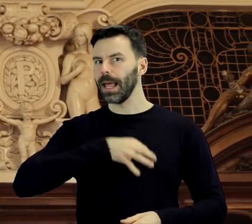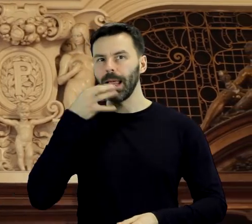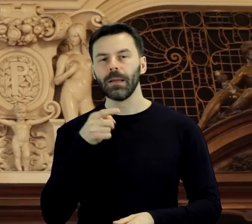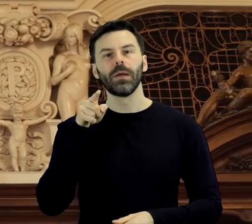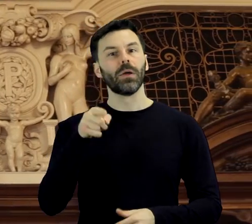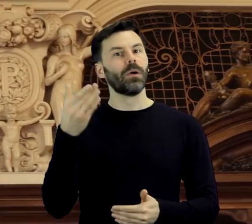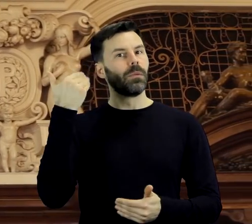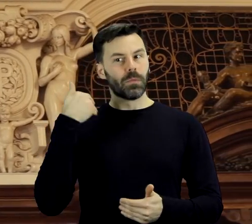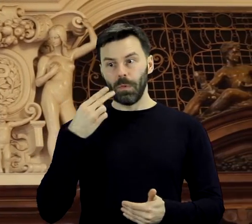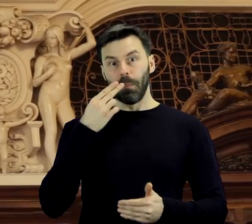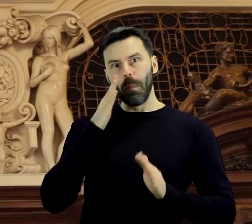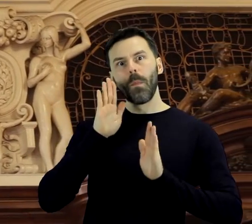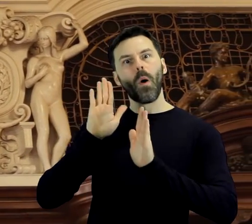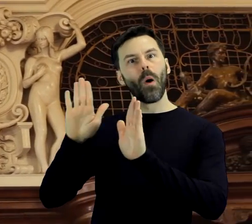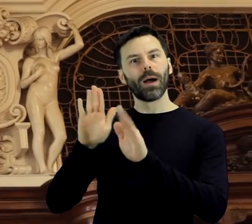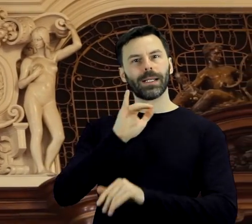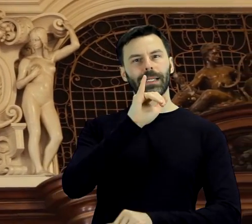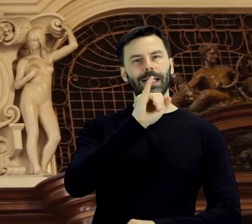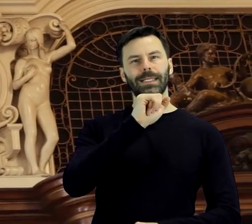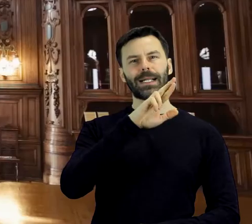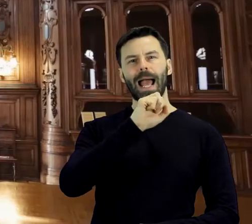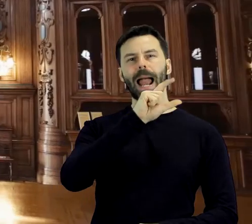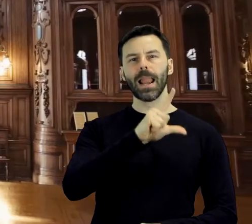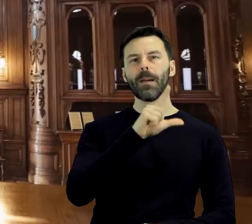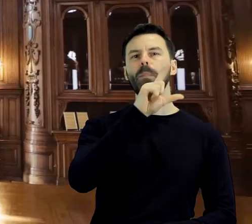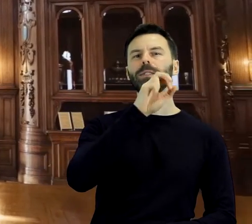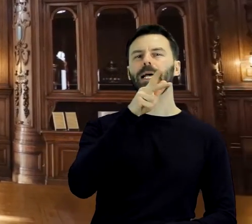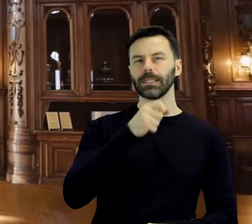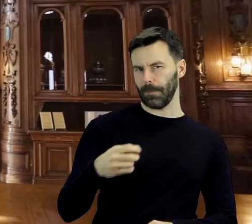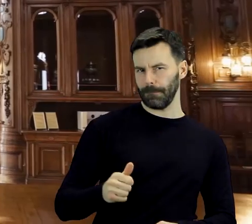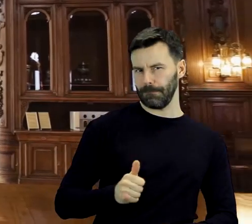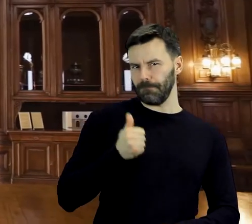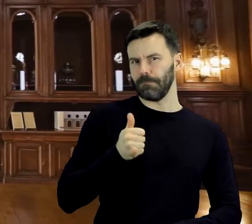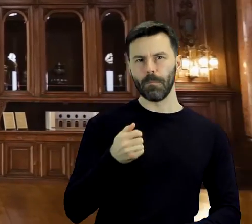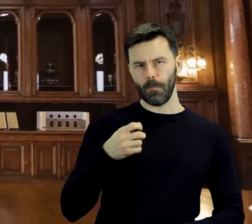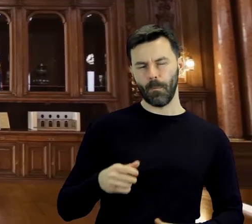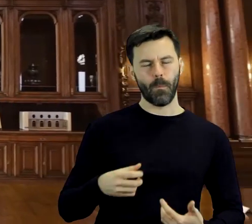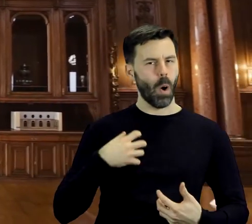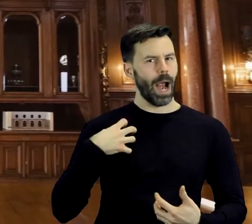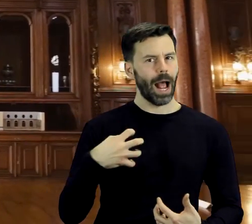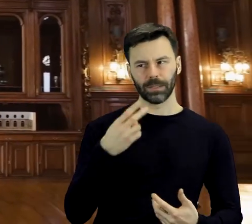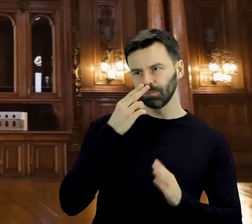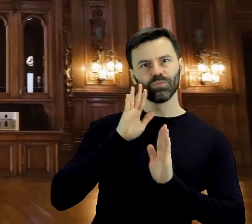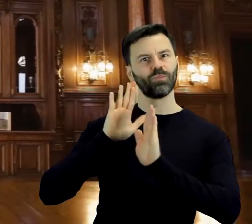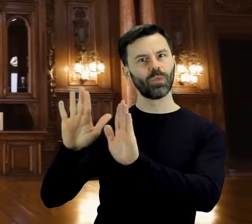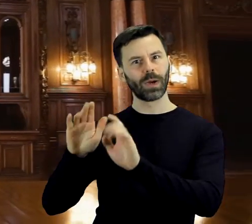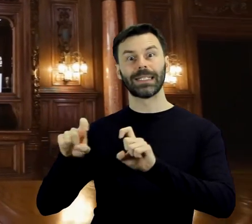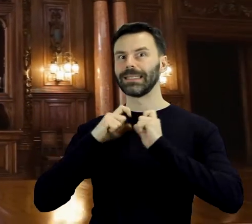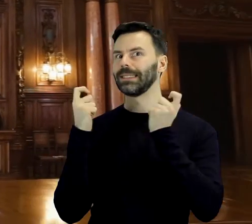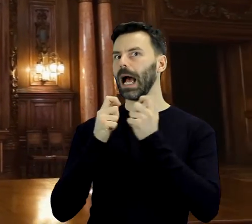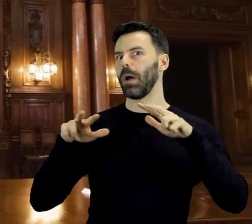apoteoza Izraela Poznańskiego, jednocześnie są świadectwem bogactwa i zamożności całej jego rodziny.